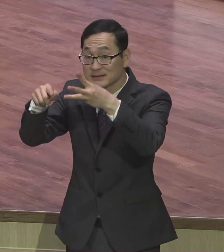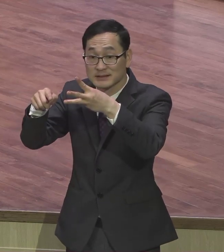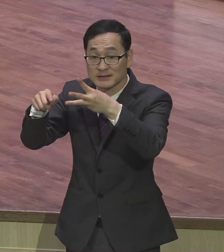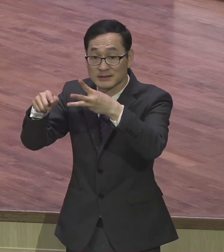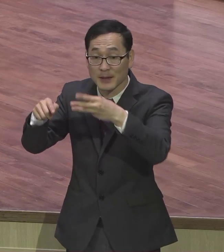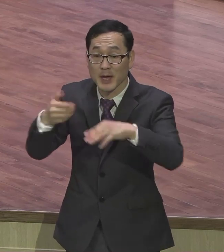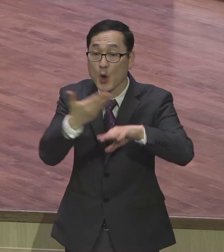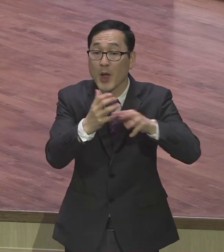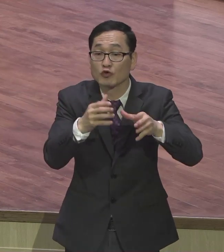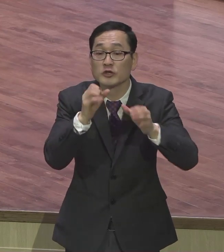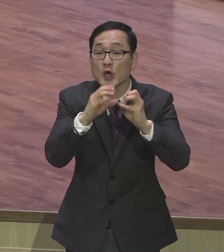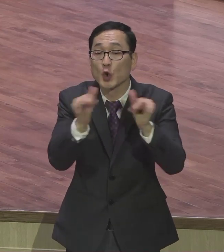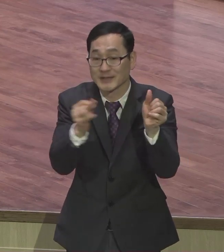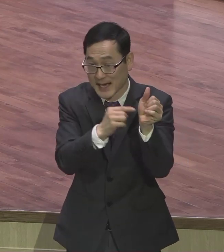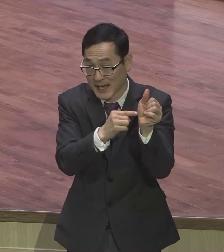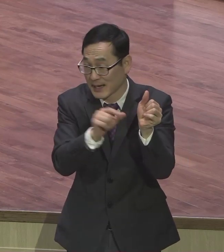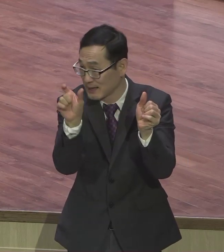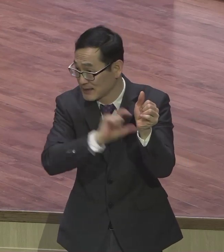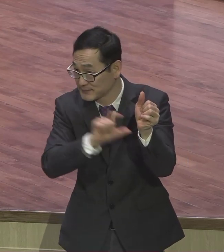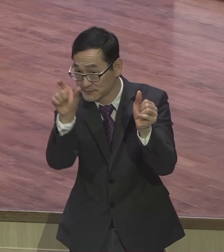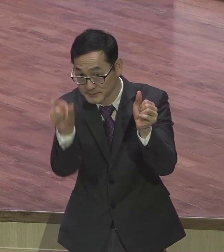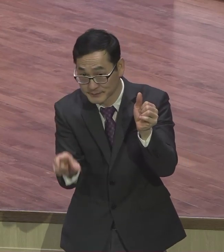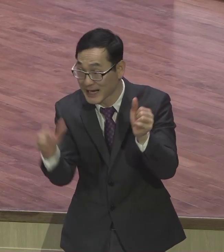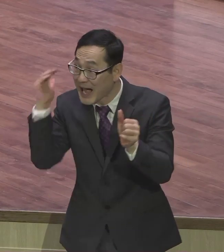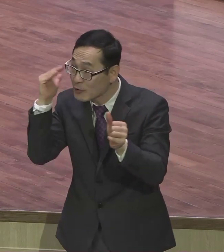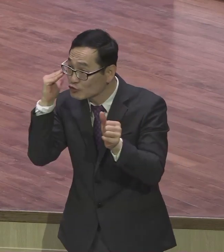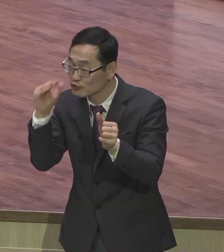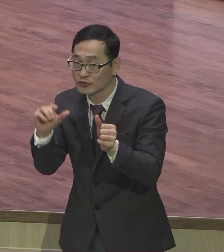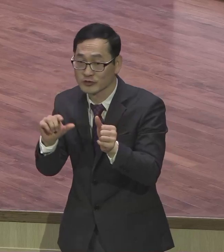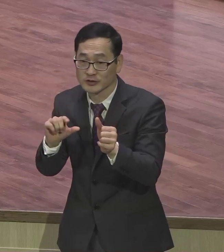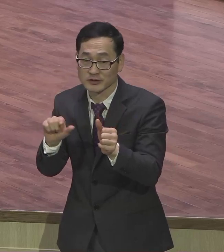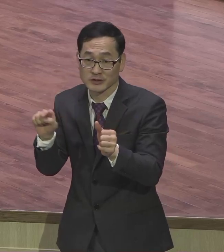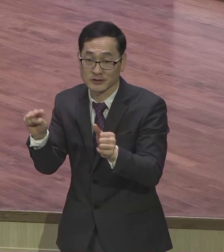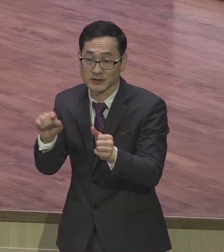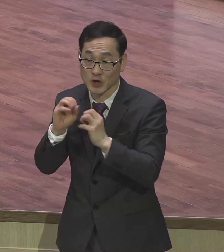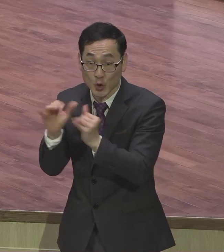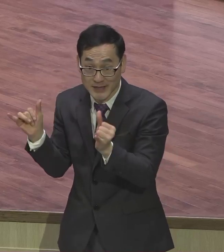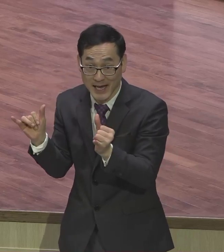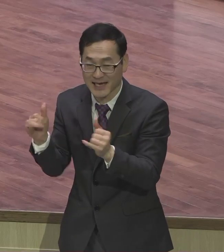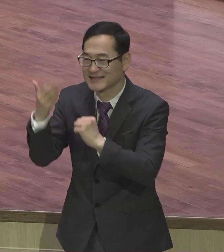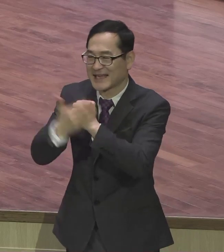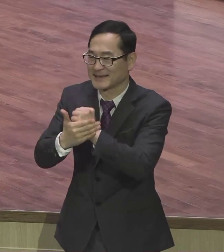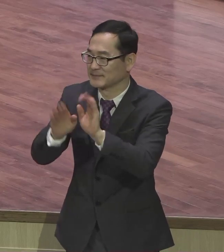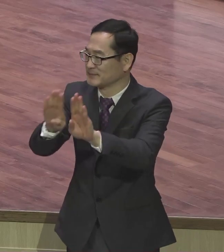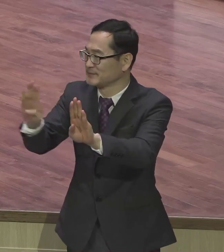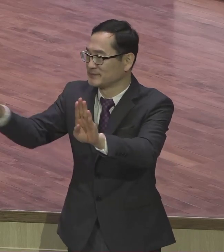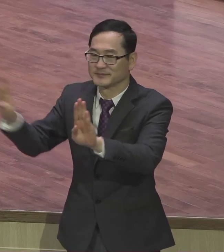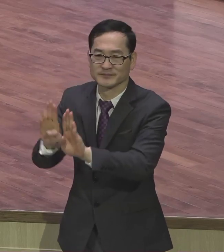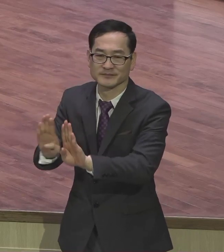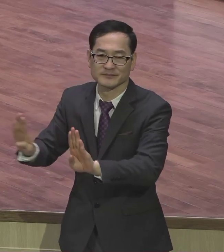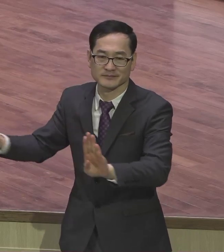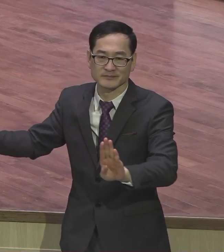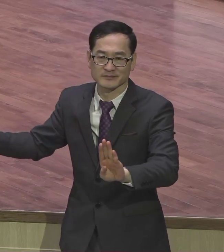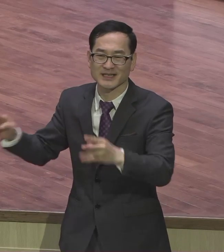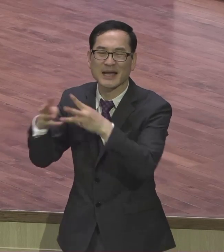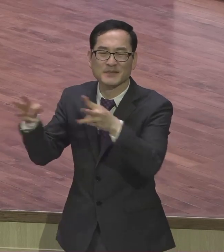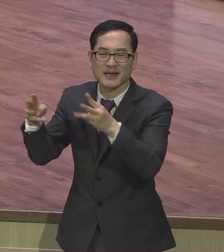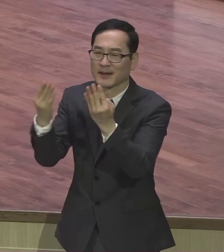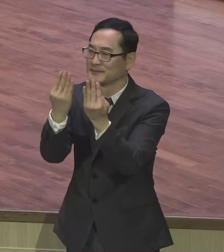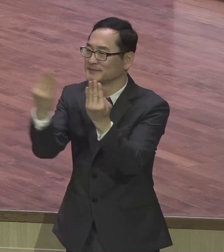순교사와 우리나라 순교자들의 사진이 쫙 걸렸는데 사진이 쫙 걸려 사진이 쫙 나와요 쫙